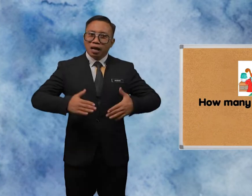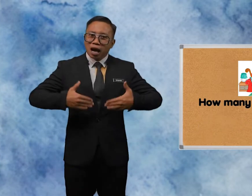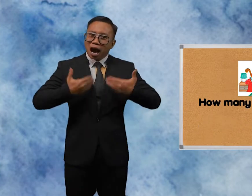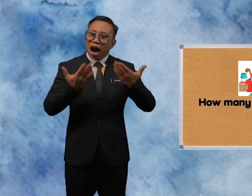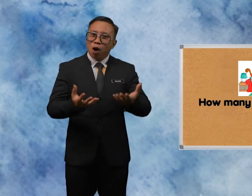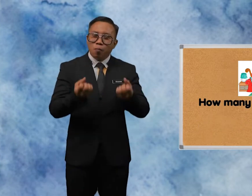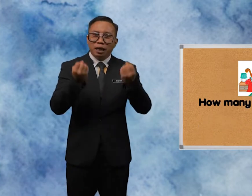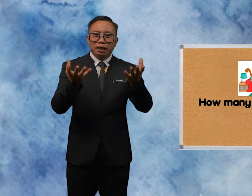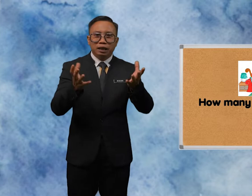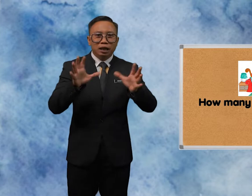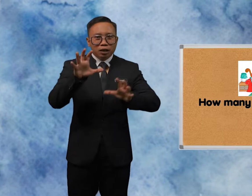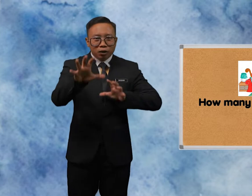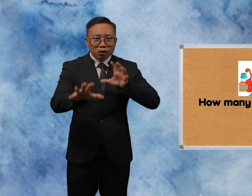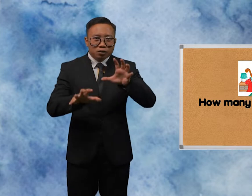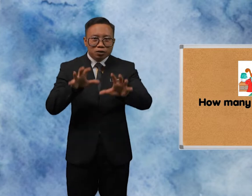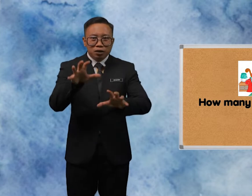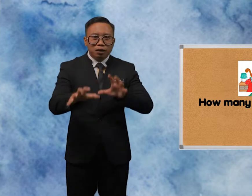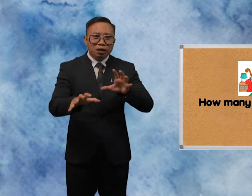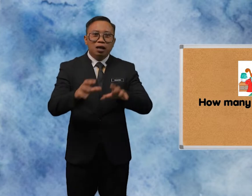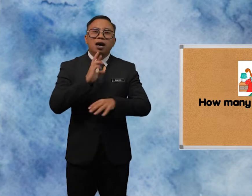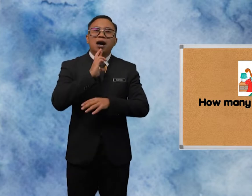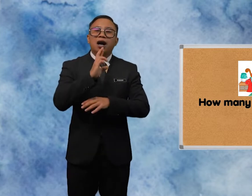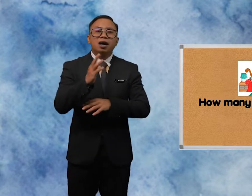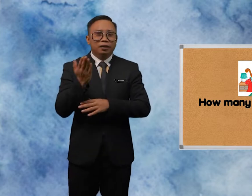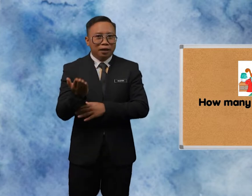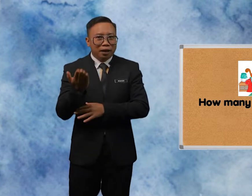How Many Dogs Are There